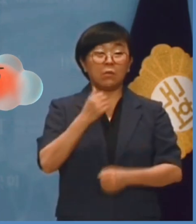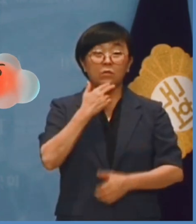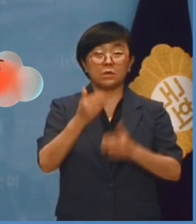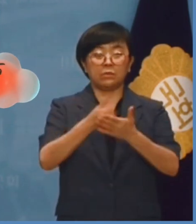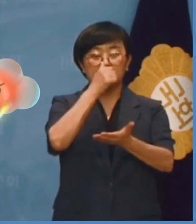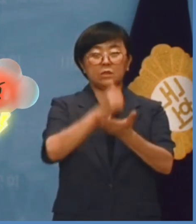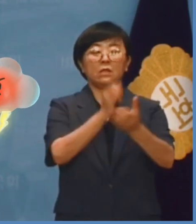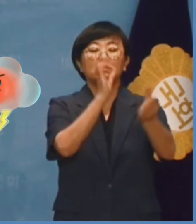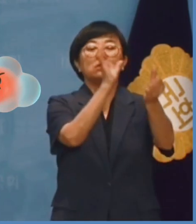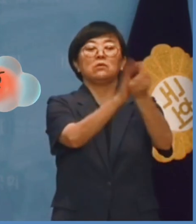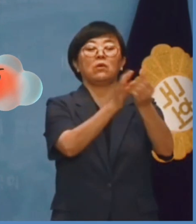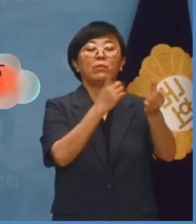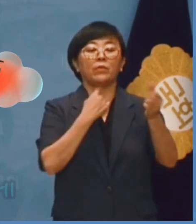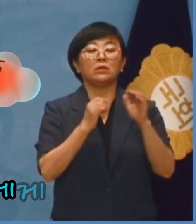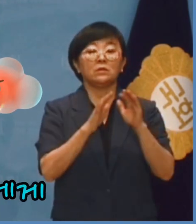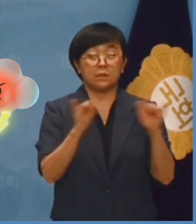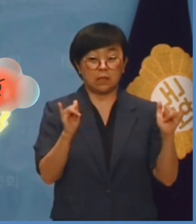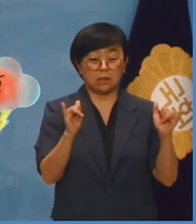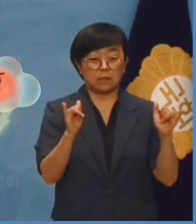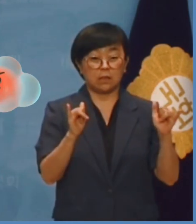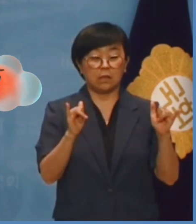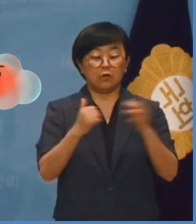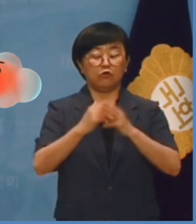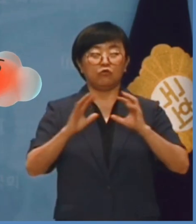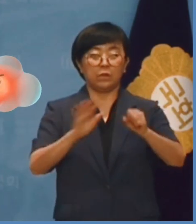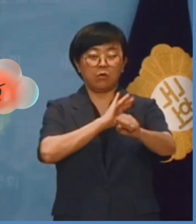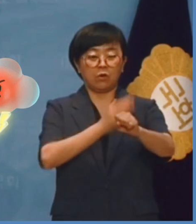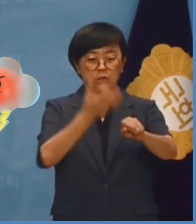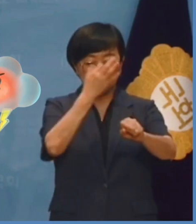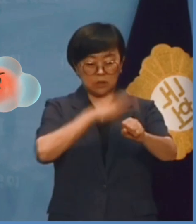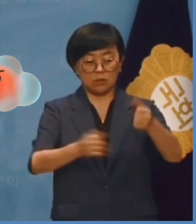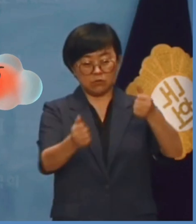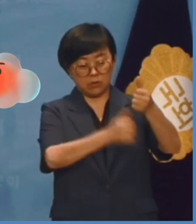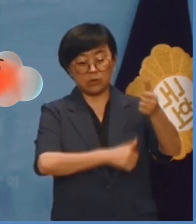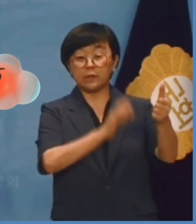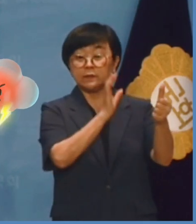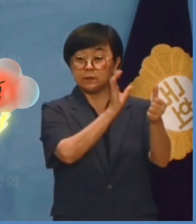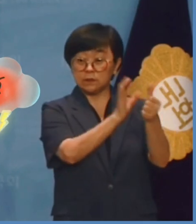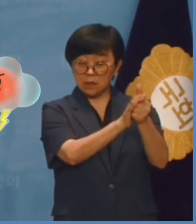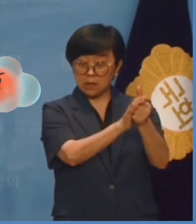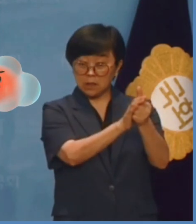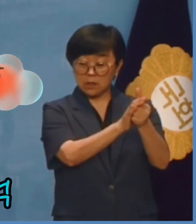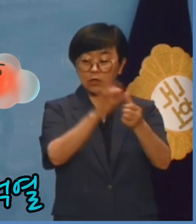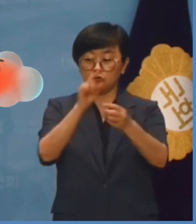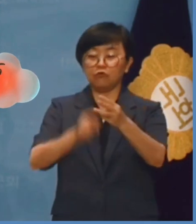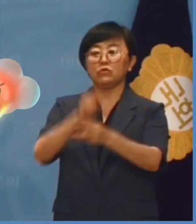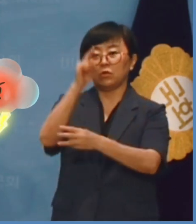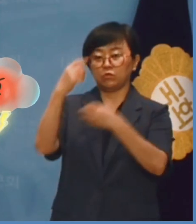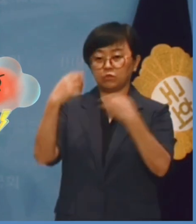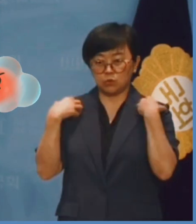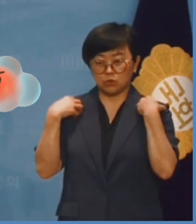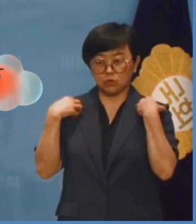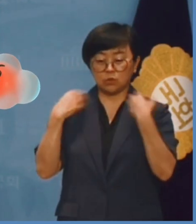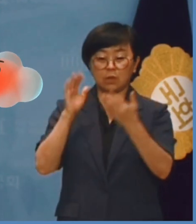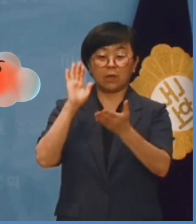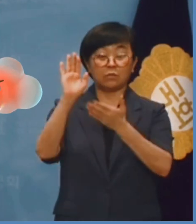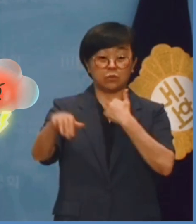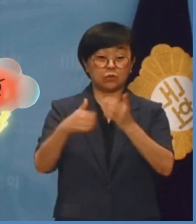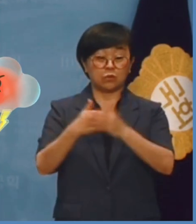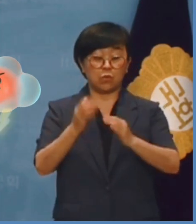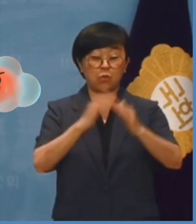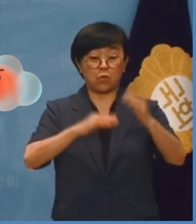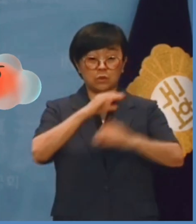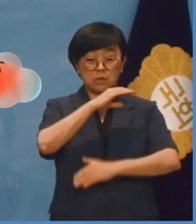죄를 뒤집어 씌우는 자에게 국민권익위원회 위원장 자리를 주는 윤석열 정부는 더 이상